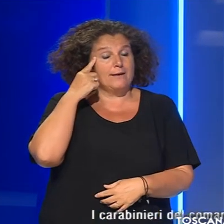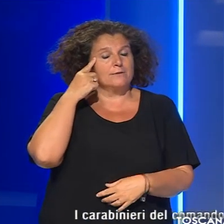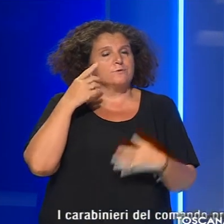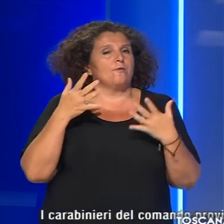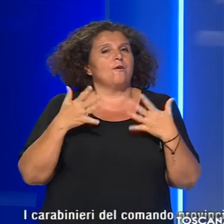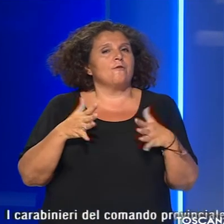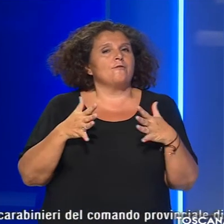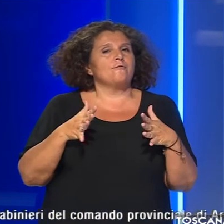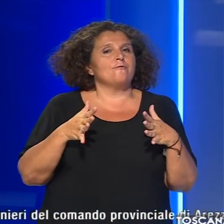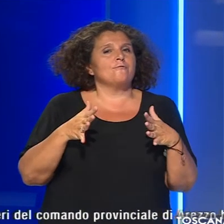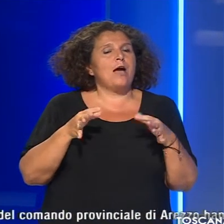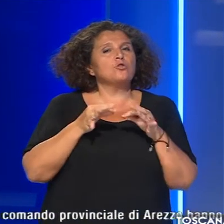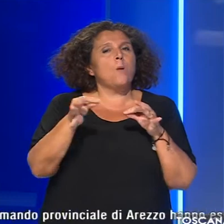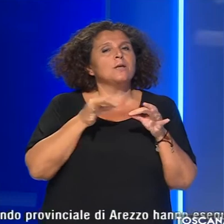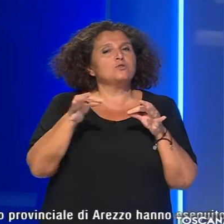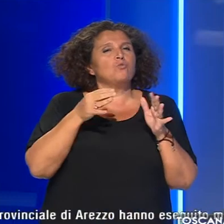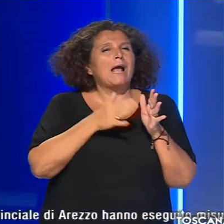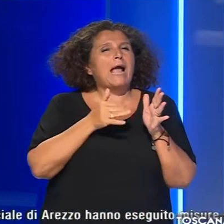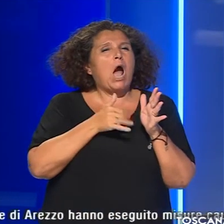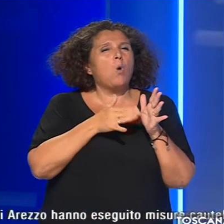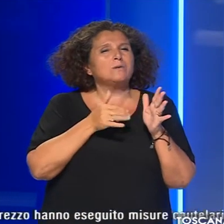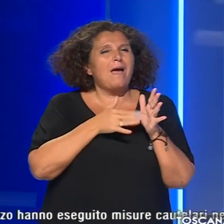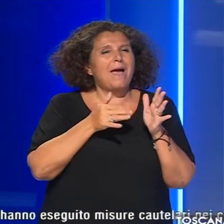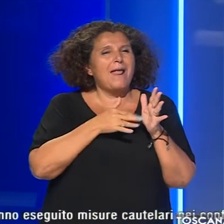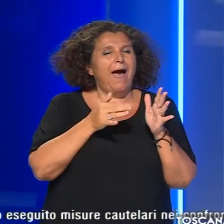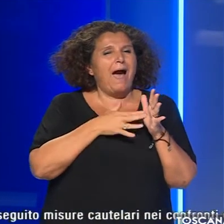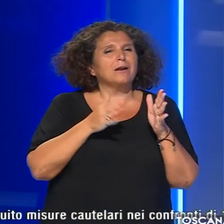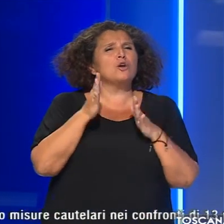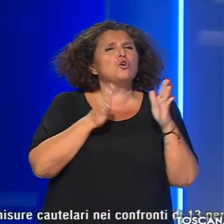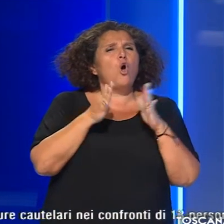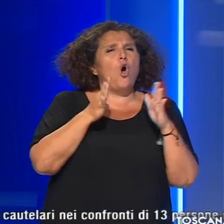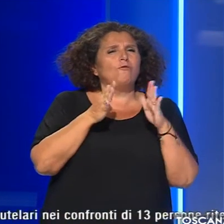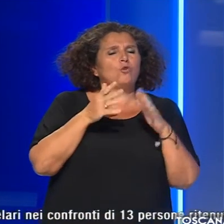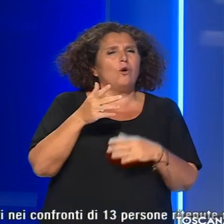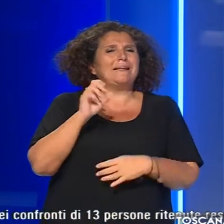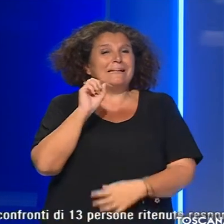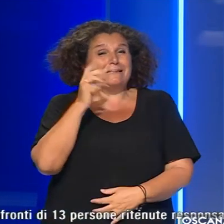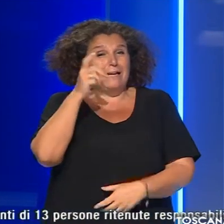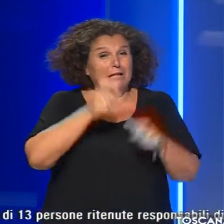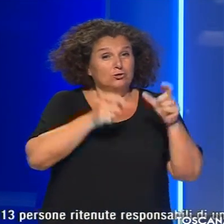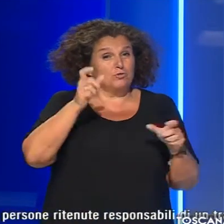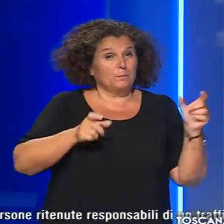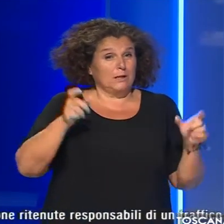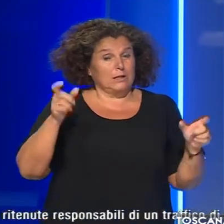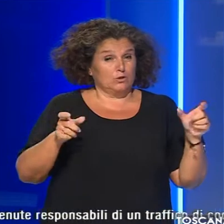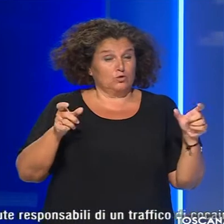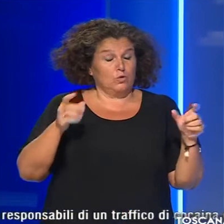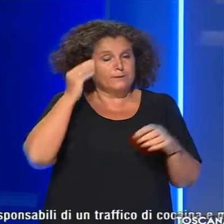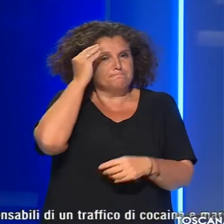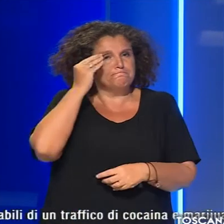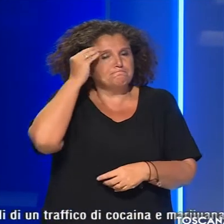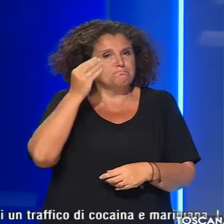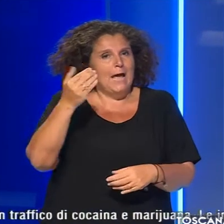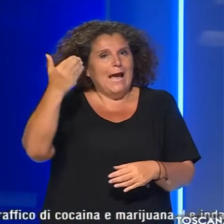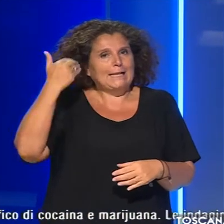eseguito misure cautelari nei confronti di 13 persone ritenute